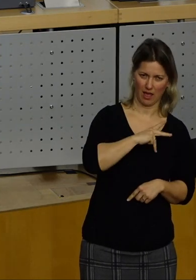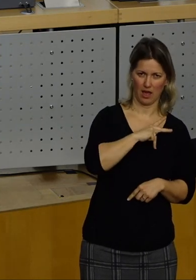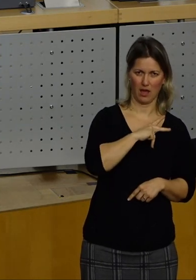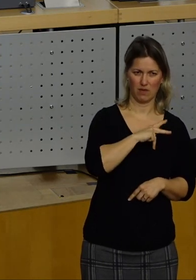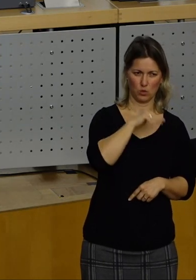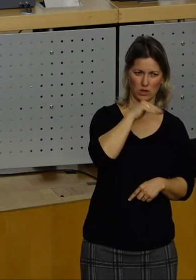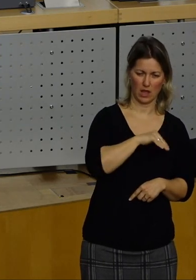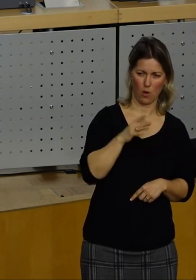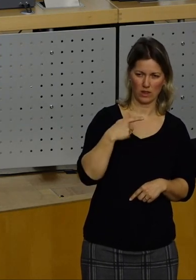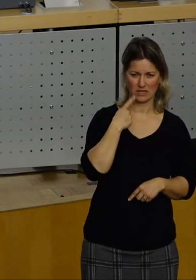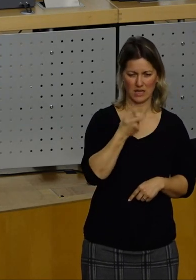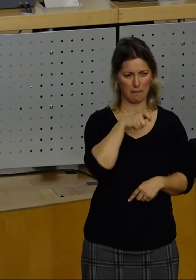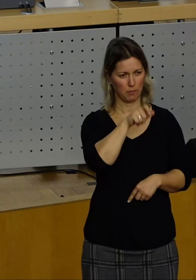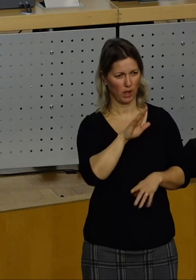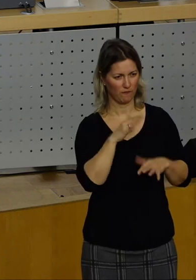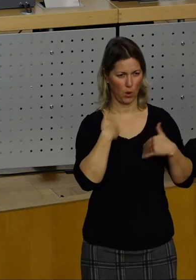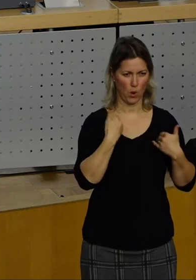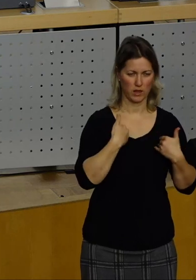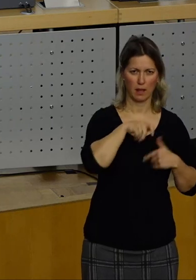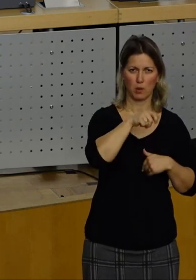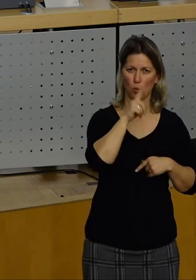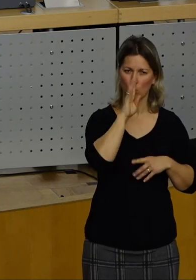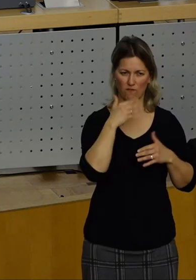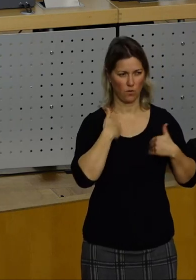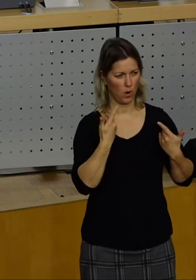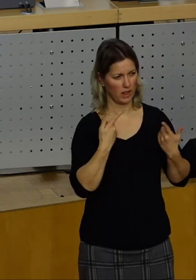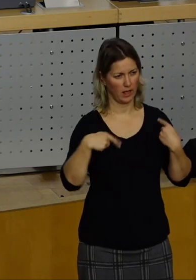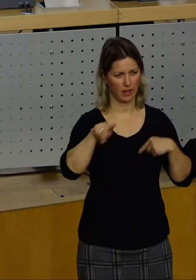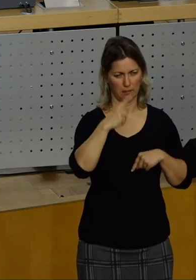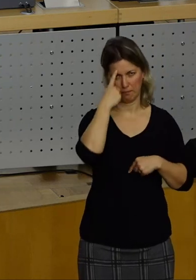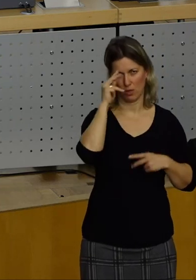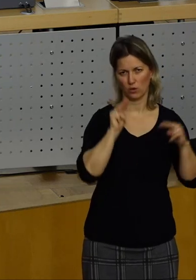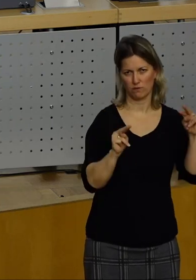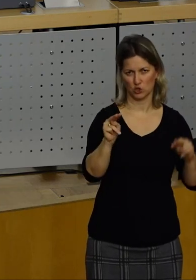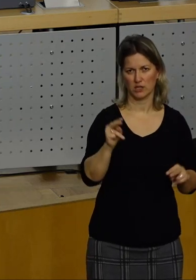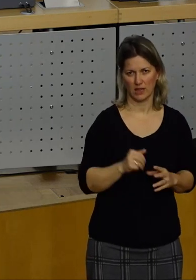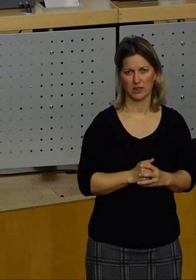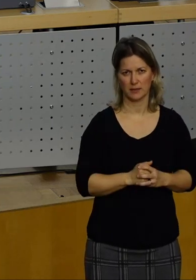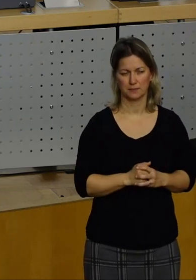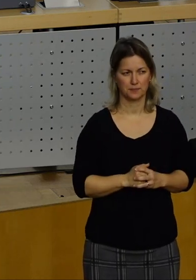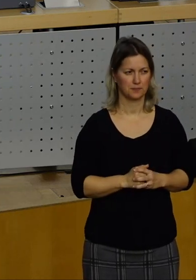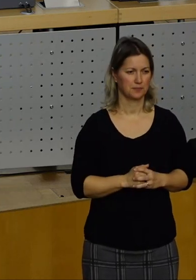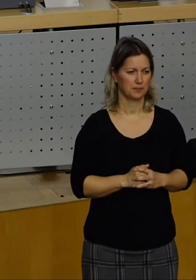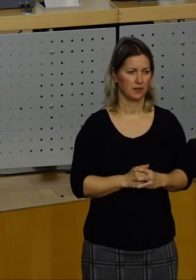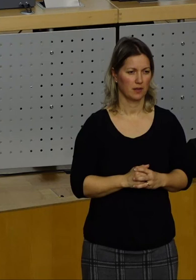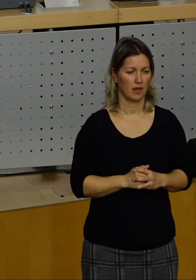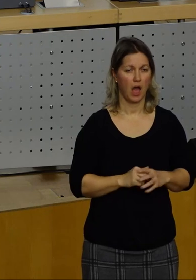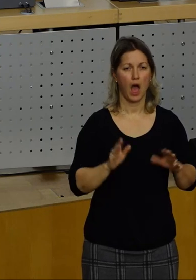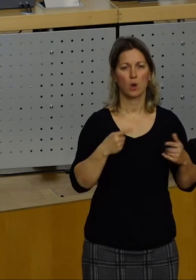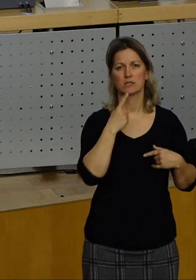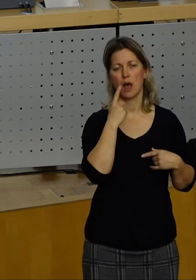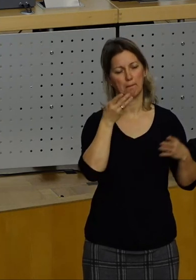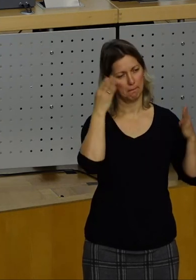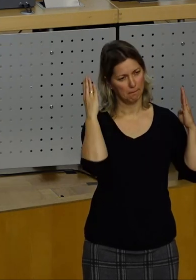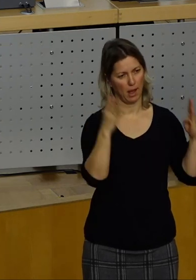was bürgerfreundlich oder bürgerunfreundlich ist, gehen ja weit auseinander. Und ich warne da auch vor allem Pauschalisierung.